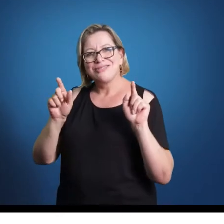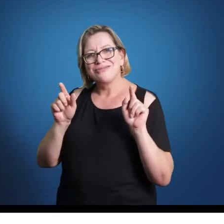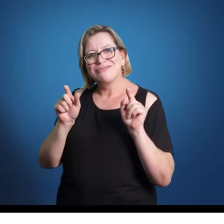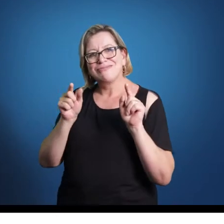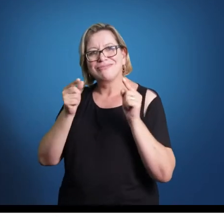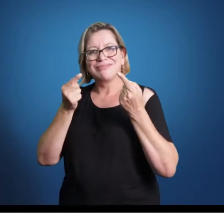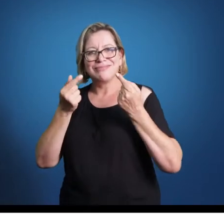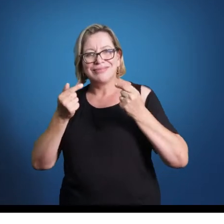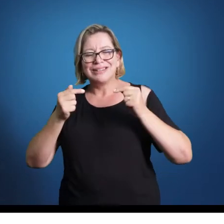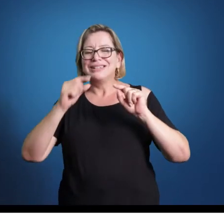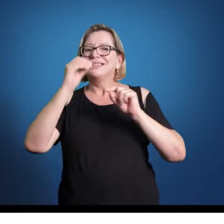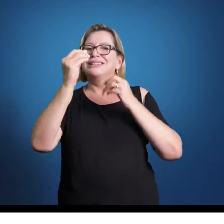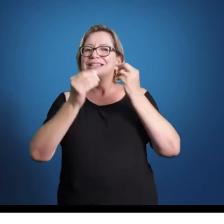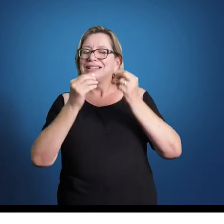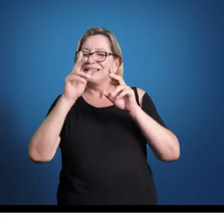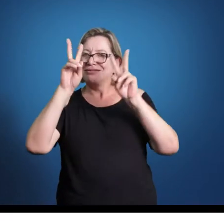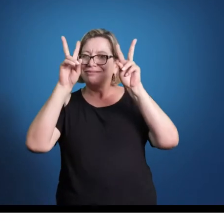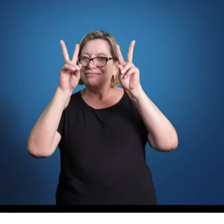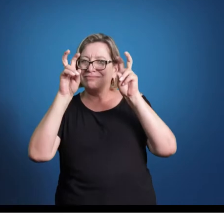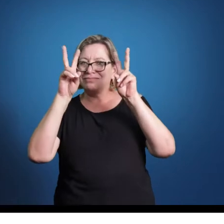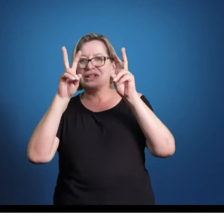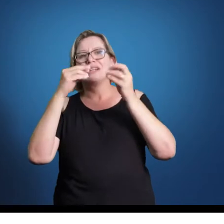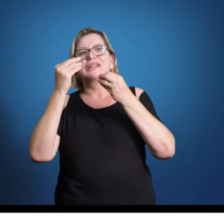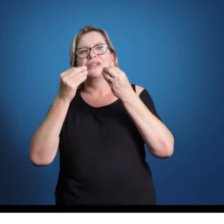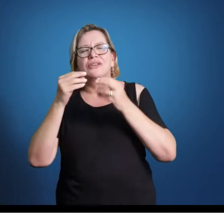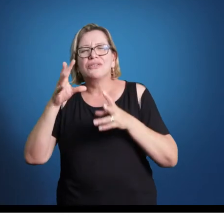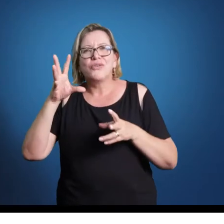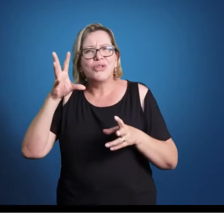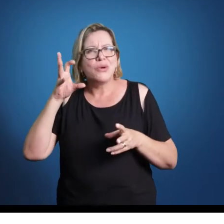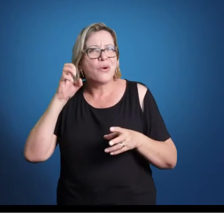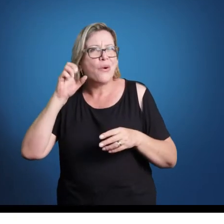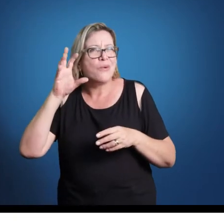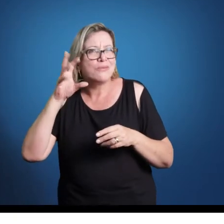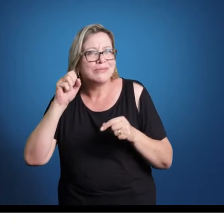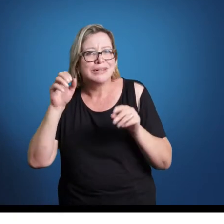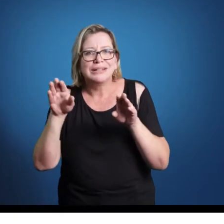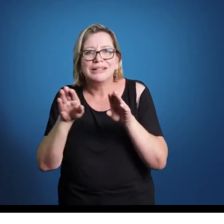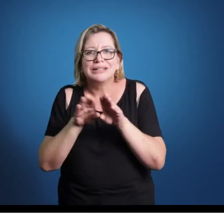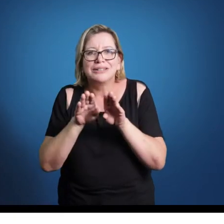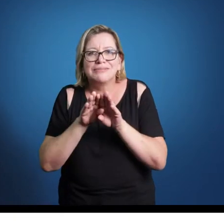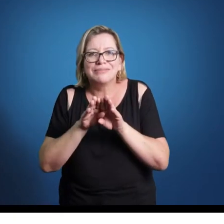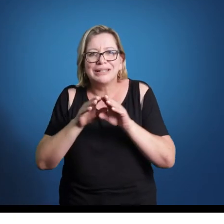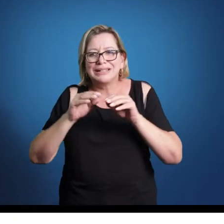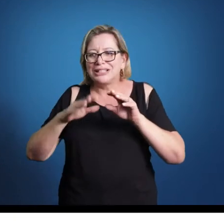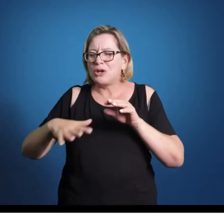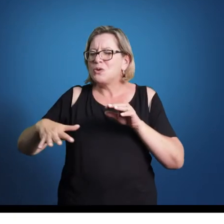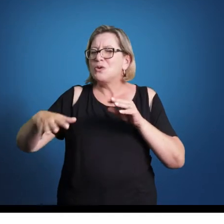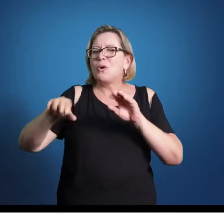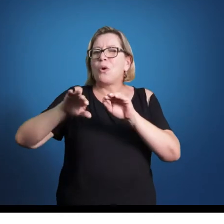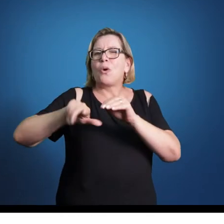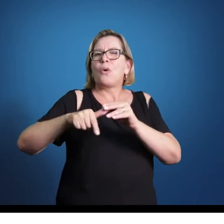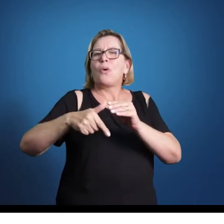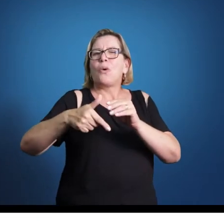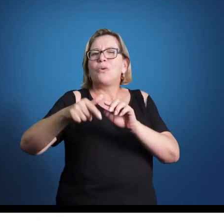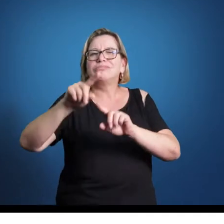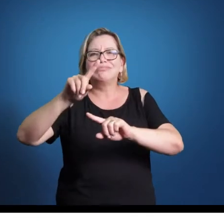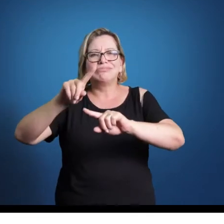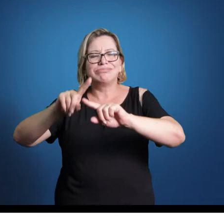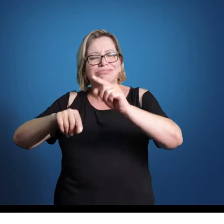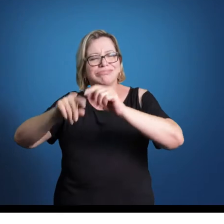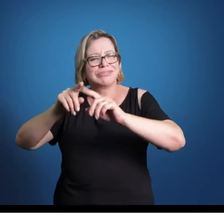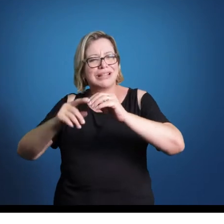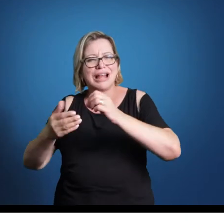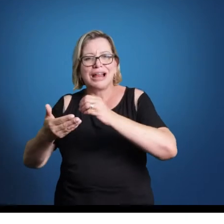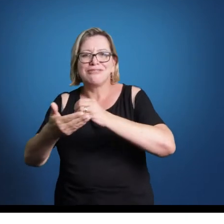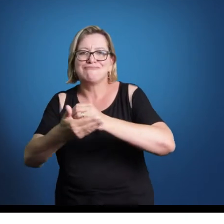tema, você vai ouvir a melodia, e você vai ouvir o resto da formação instrumental, fazendo a base, fazendo